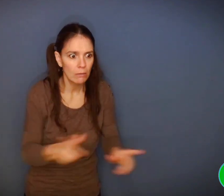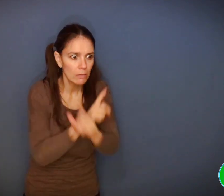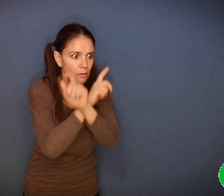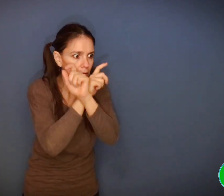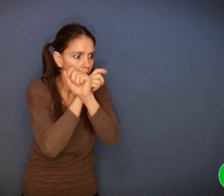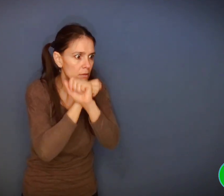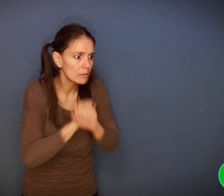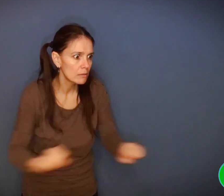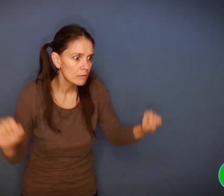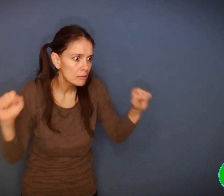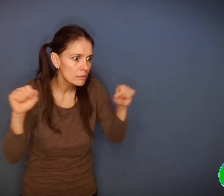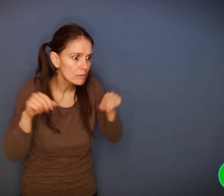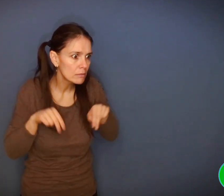! » dit Ginette la chèvre.